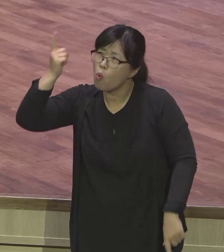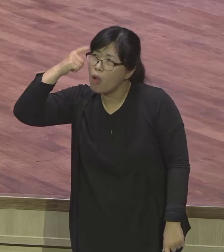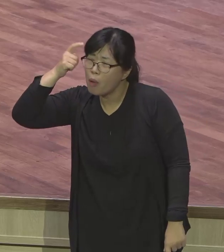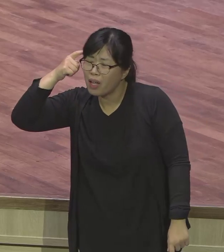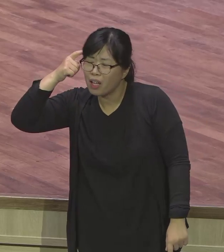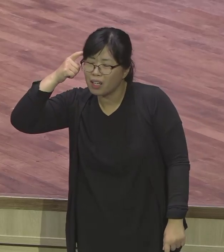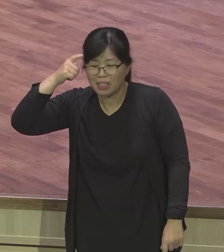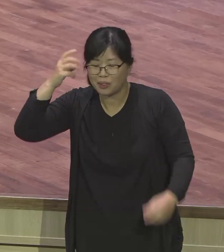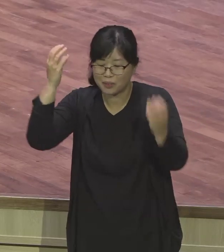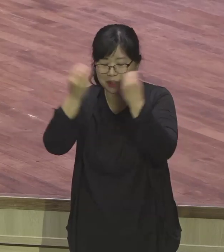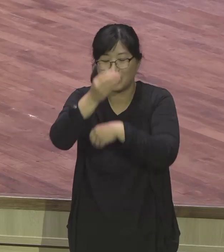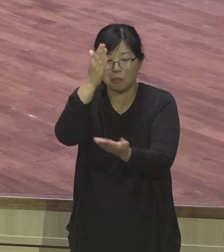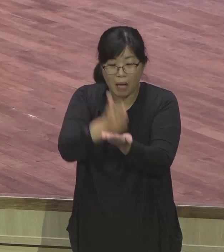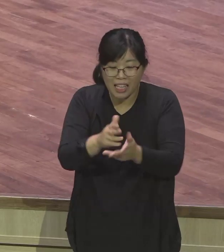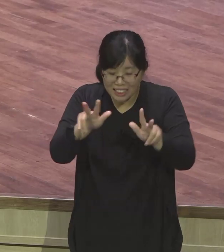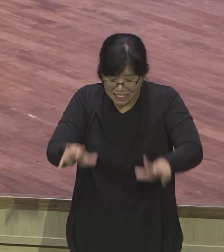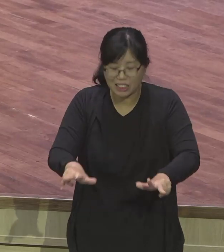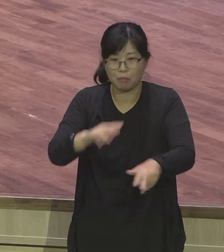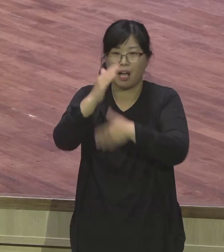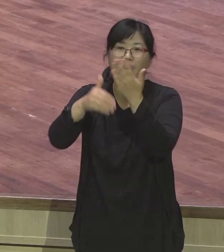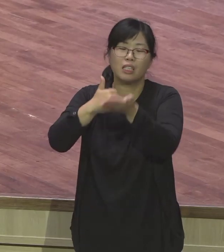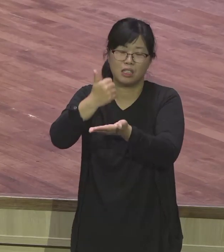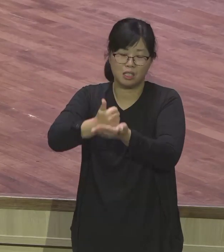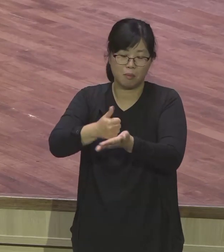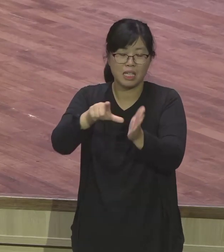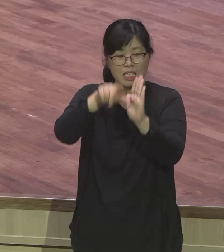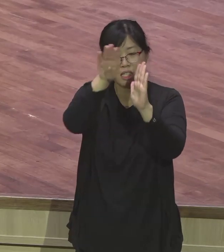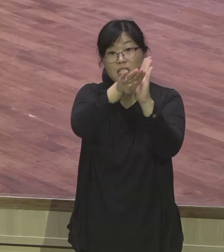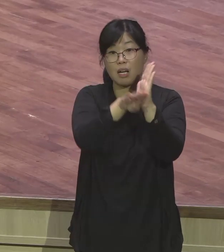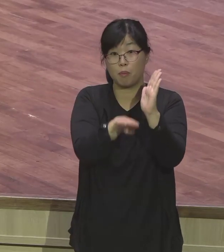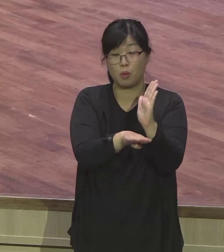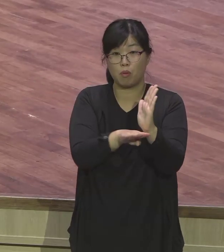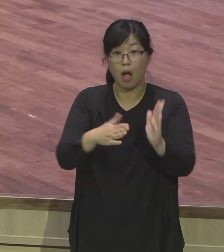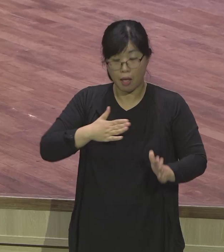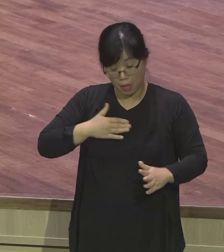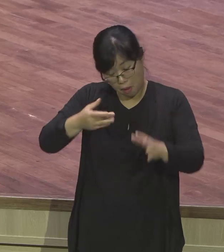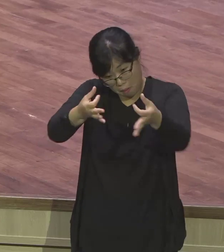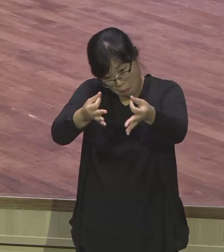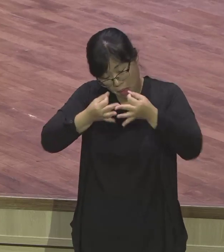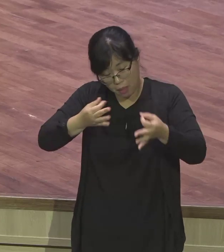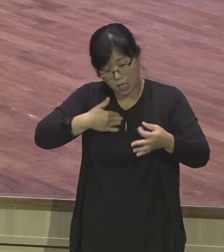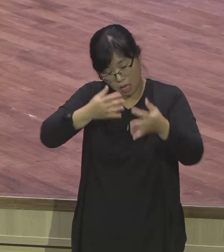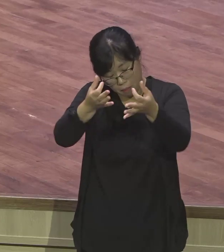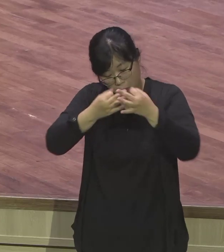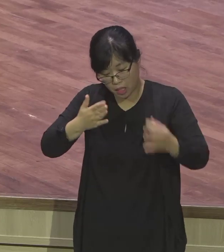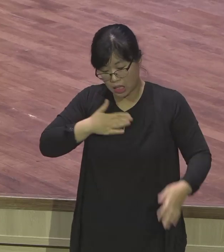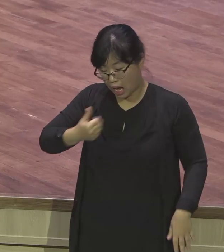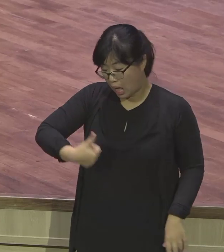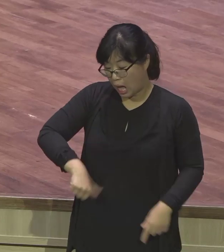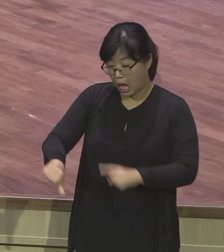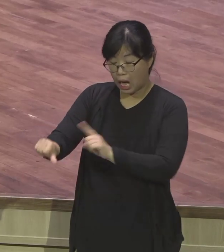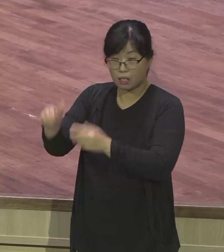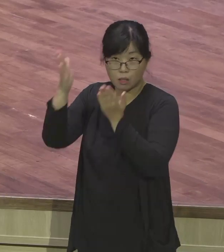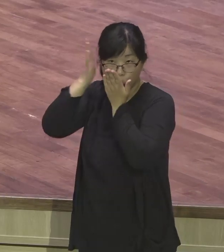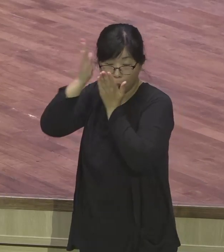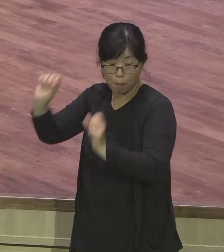기도하고 기도할 수밖에 없었고 전도할 수밖에 없었고 정말 교회에서 살다시피 뵈고 의지나 밖에 없었으면 내 목숨 못되지요.